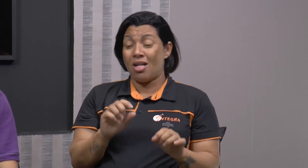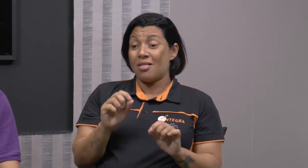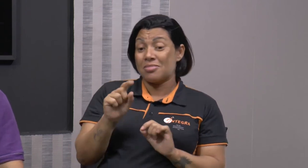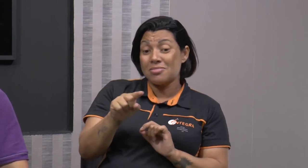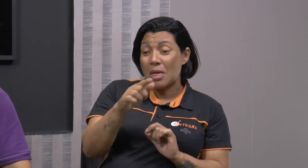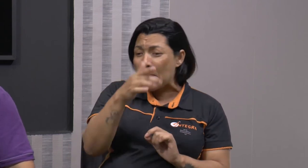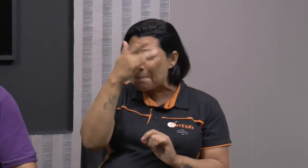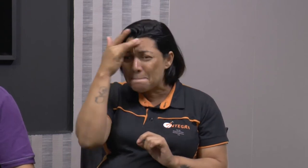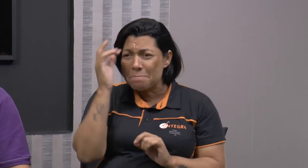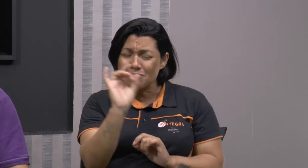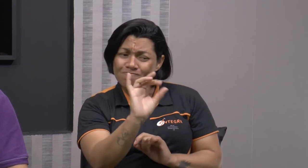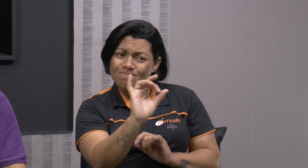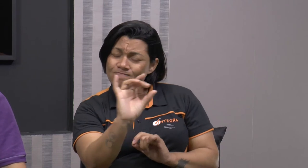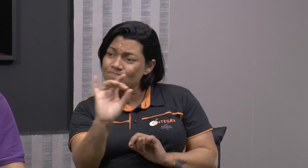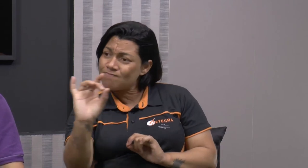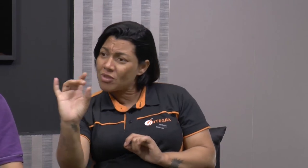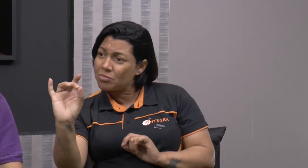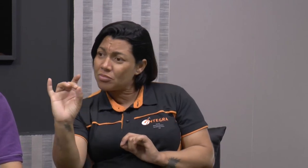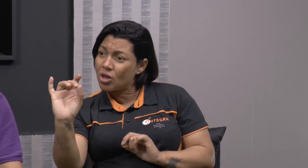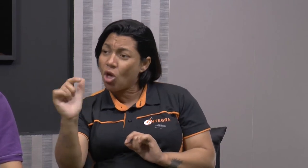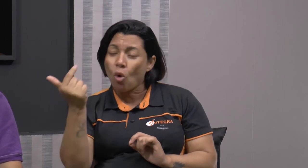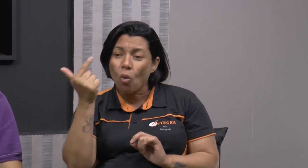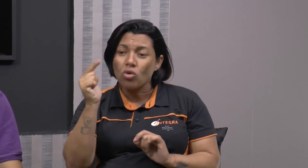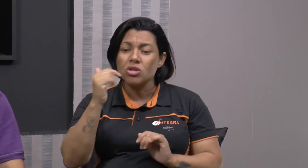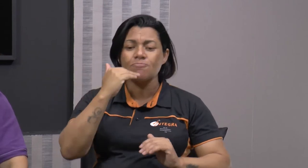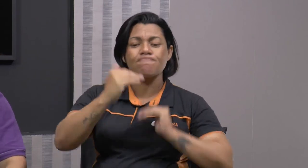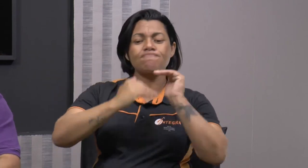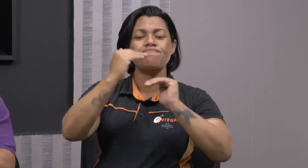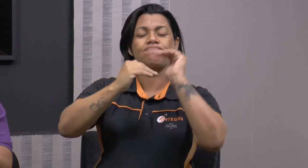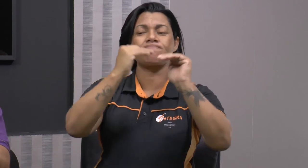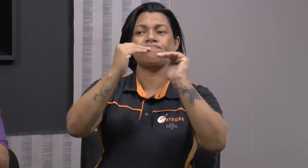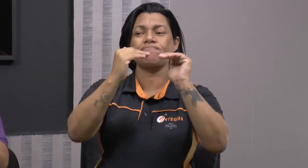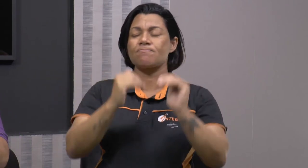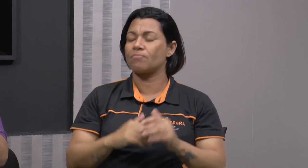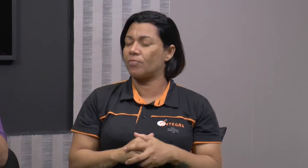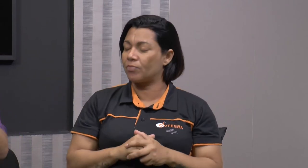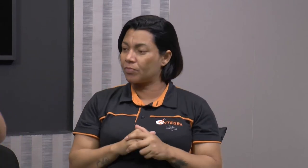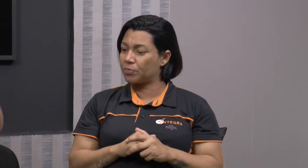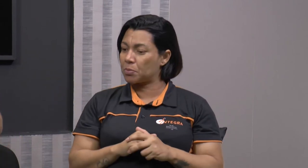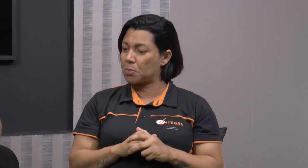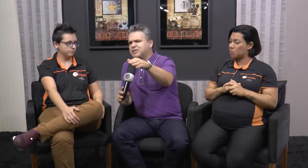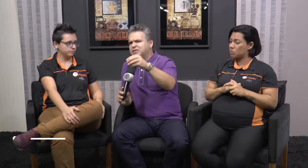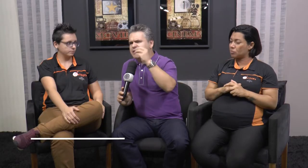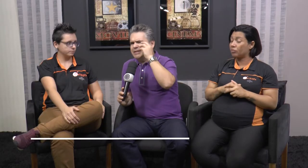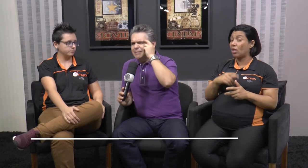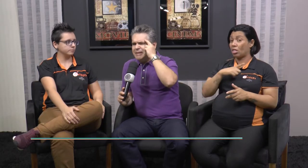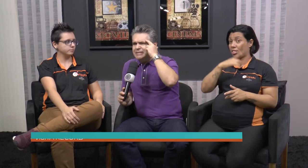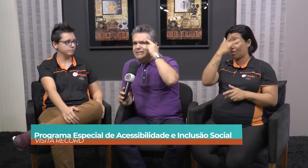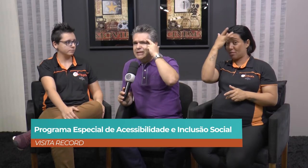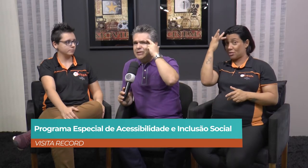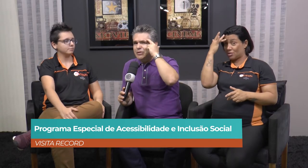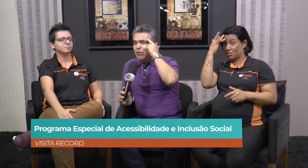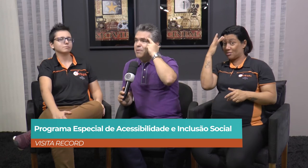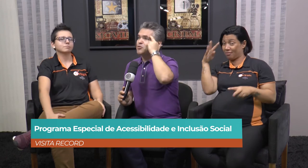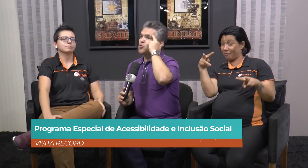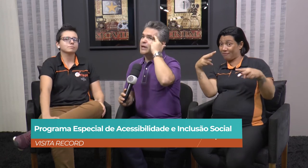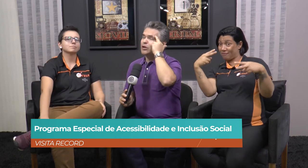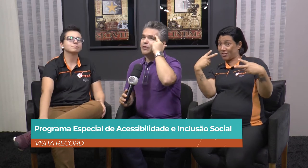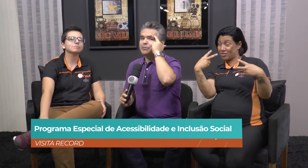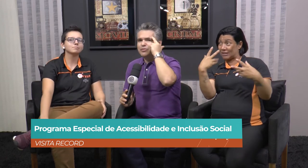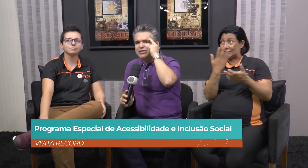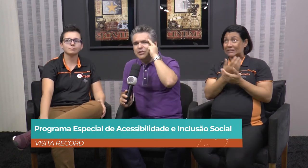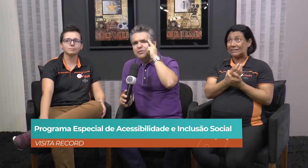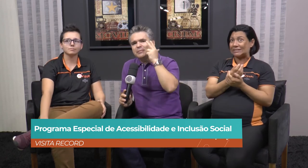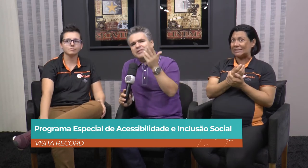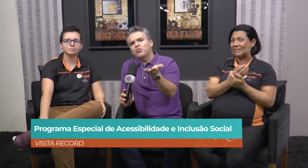Depende muito de cada pessoa pra conseguir se desenvolver. Tá. Agora, me diga uma coisa. Vamos lá. Tem gente assistindo a gente que tá pensando no começo do